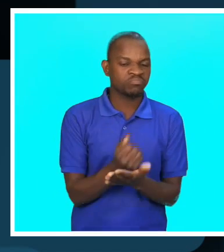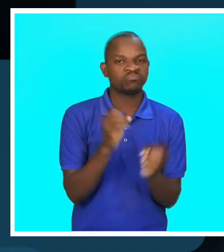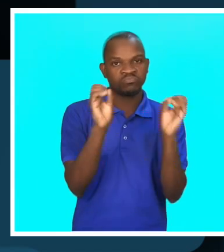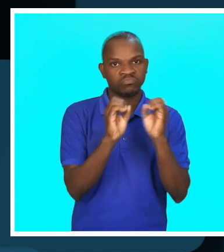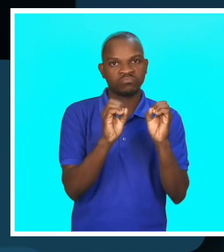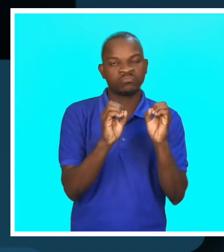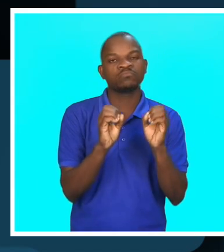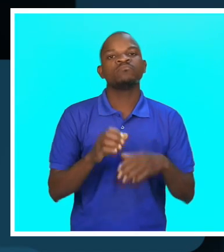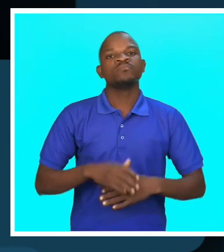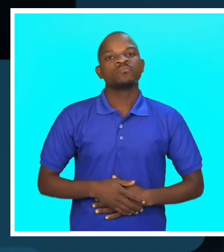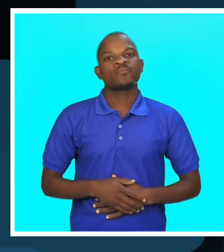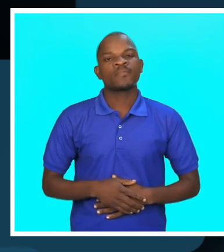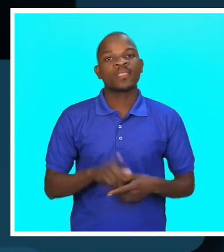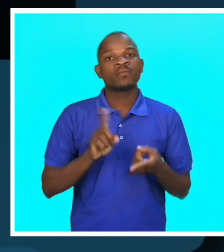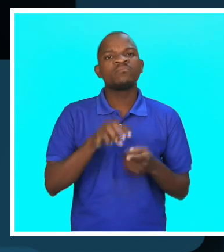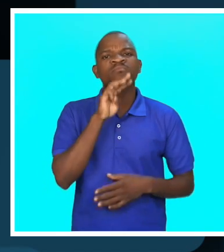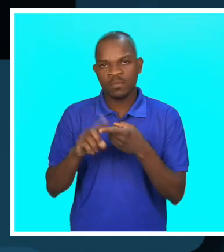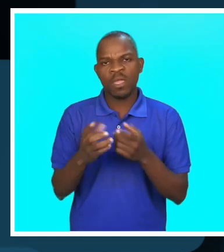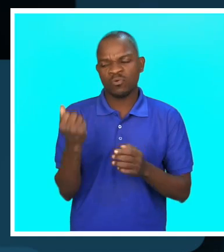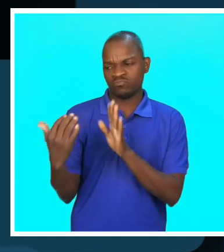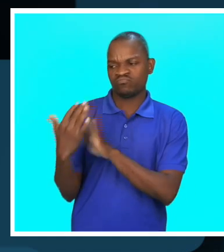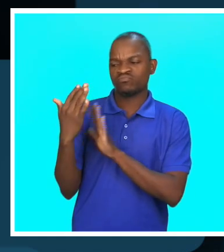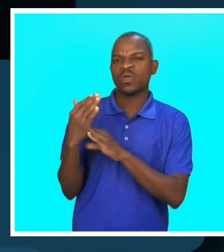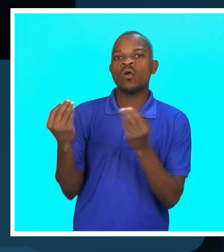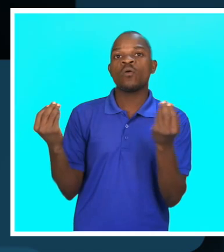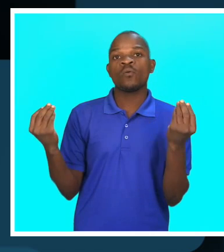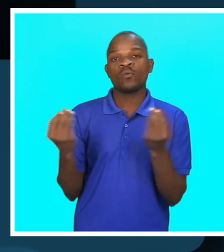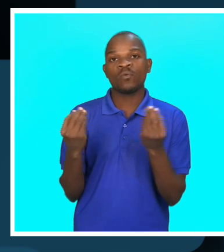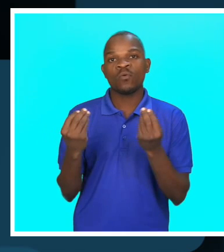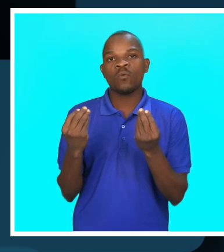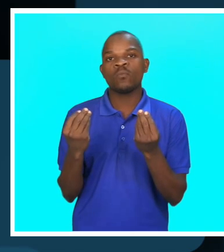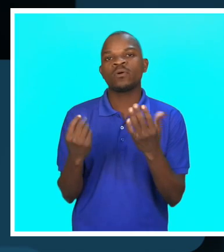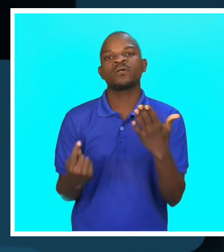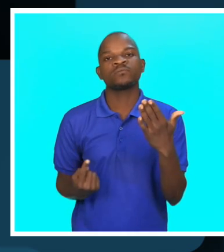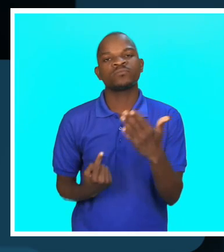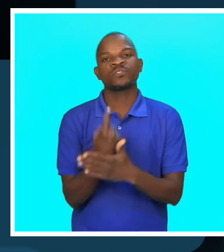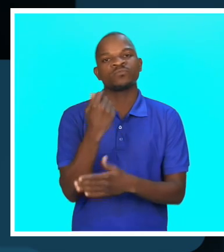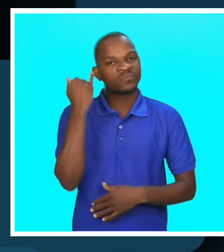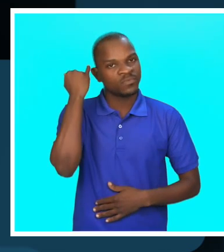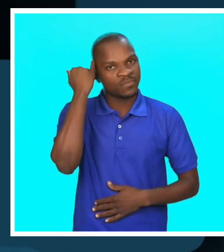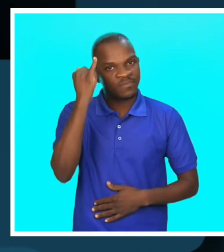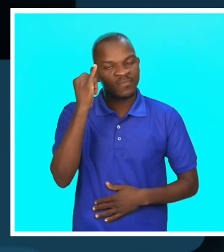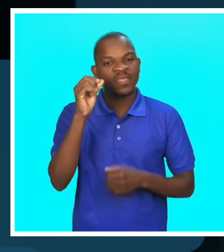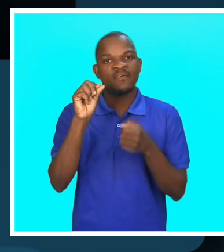mais sucesso de poder ver mais. Pode-me contar a iniciativa da mãe de